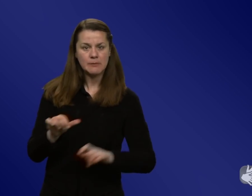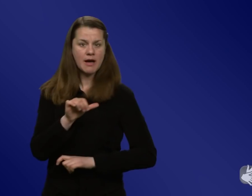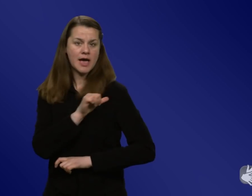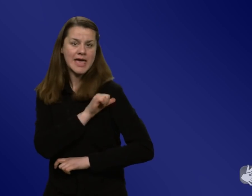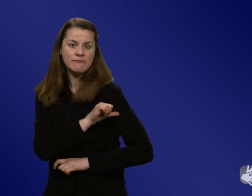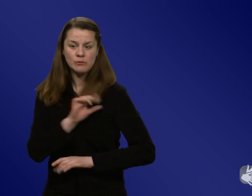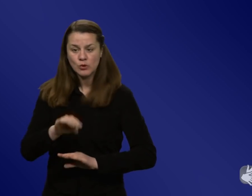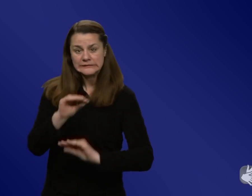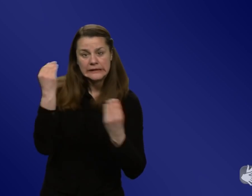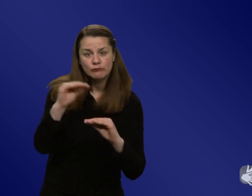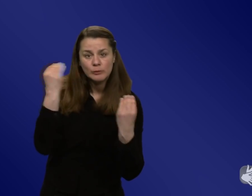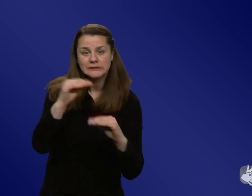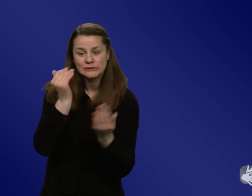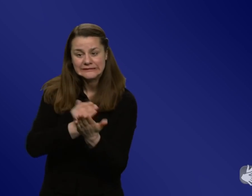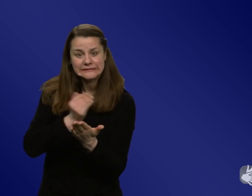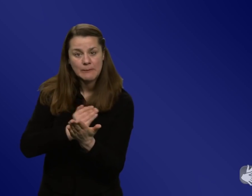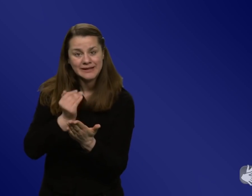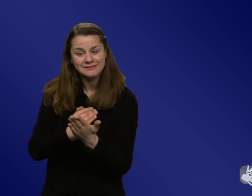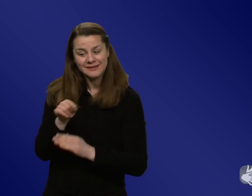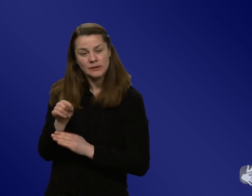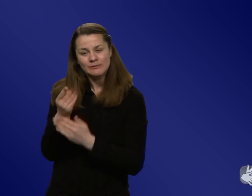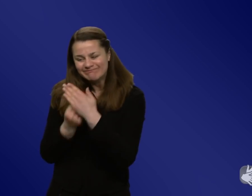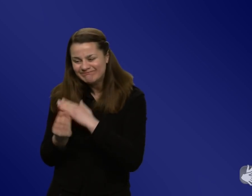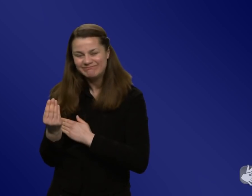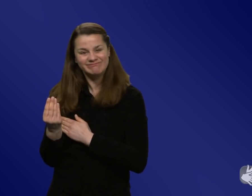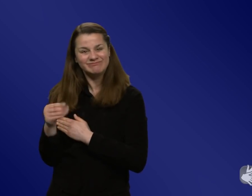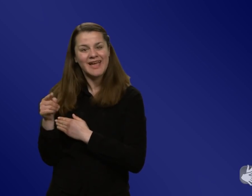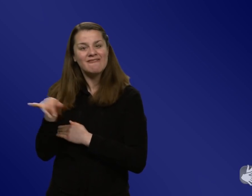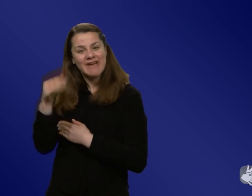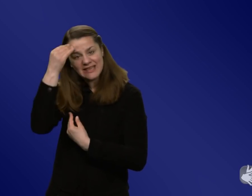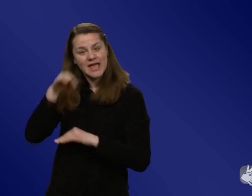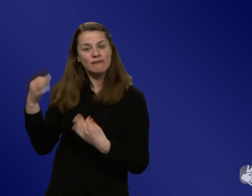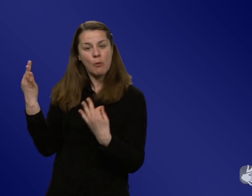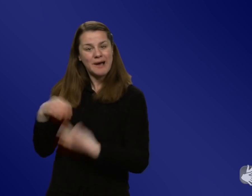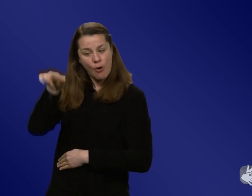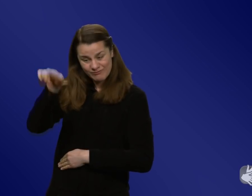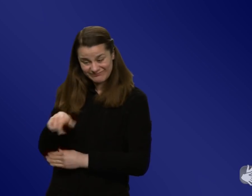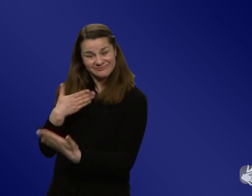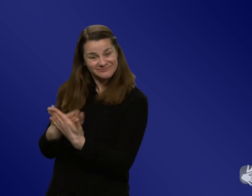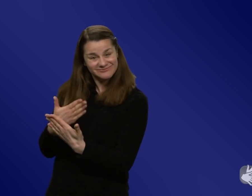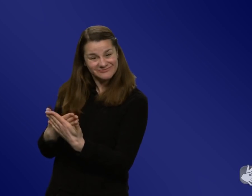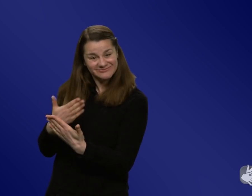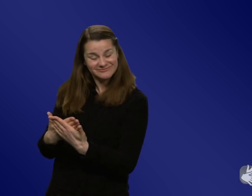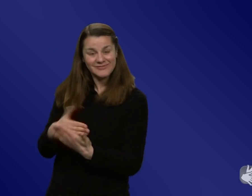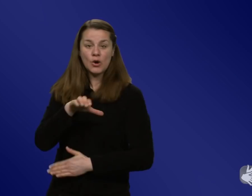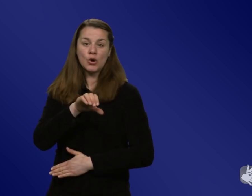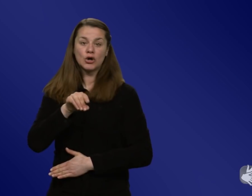entwickeln. Und was müssen die wissen? Was wollen die auch wissen? Und dazu können die Kosmodaten schon ziemlich gut eine